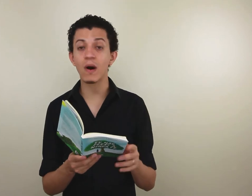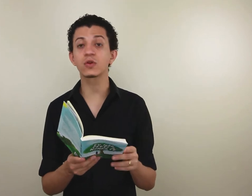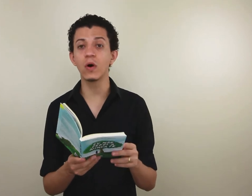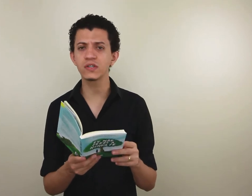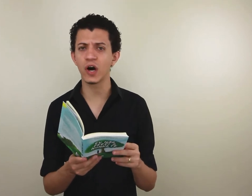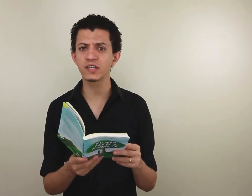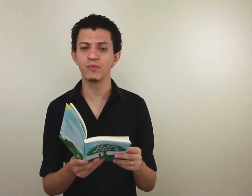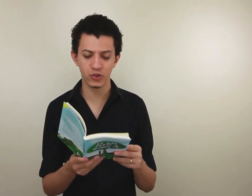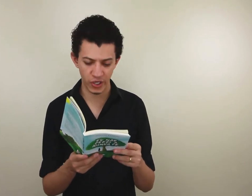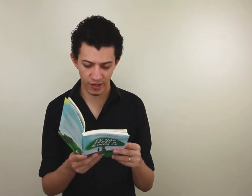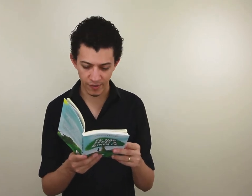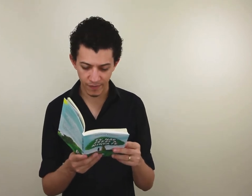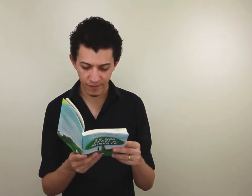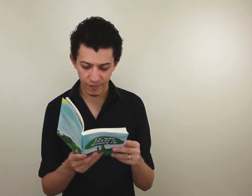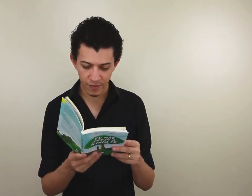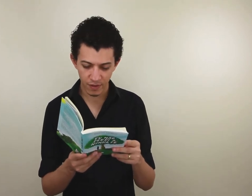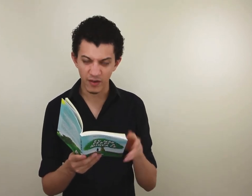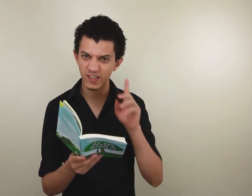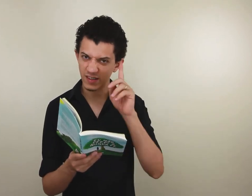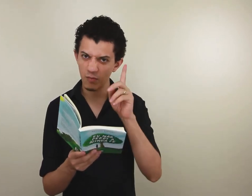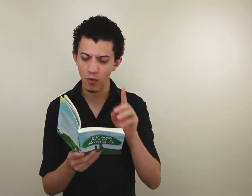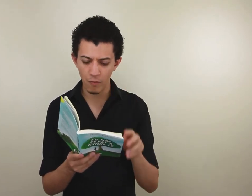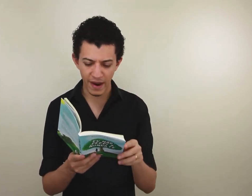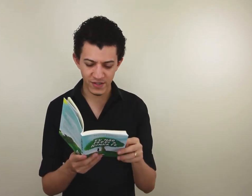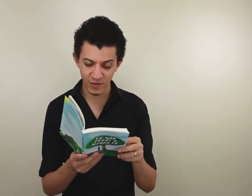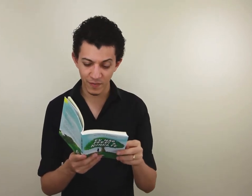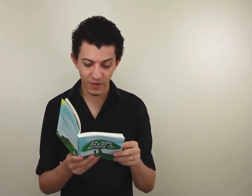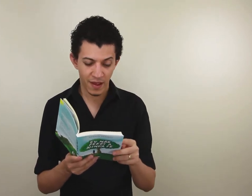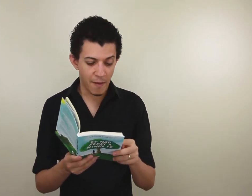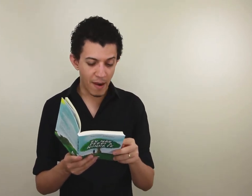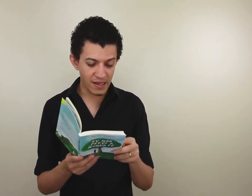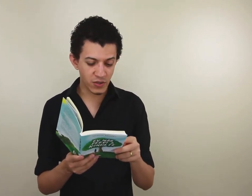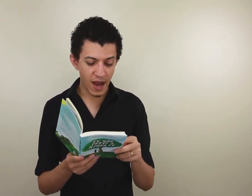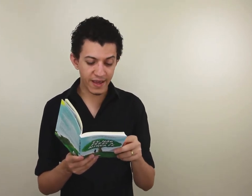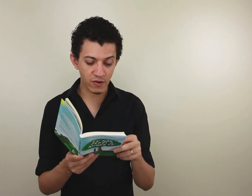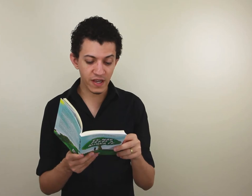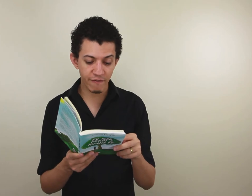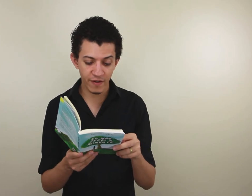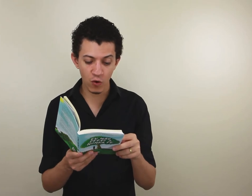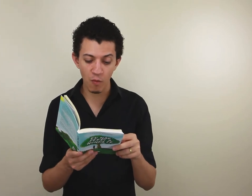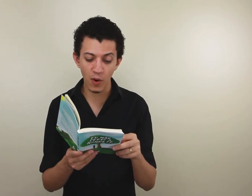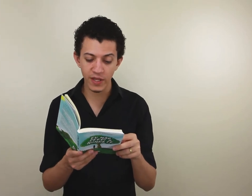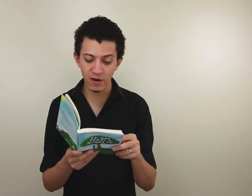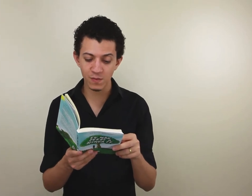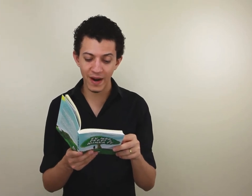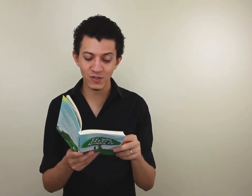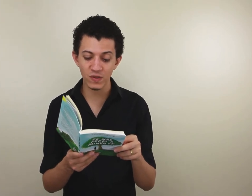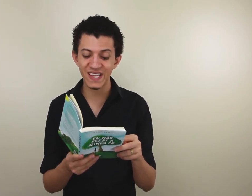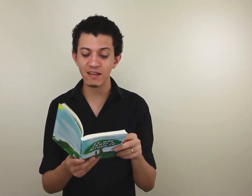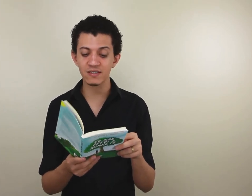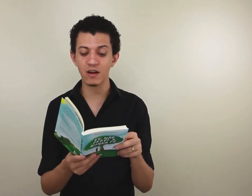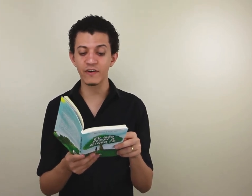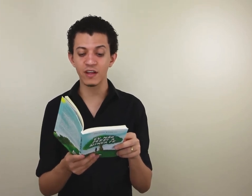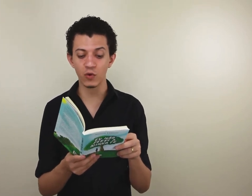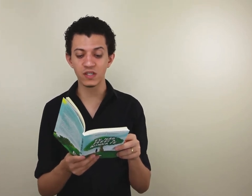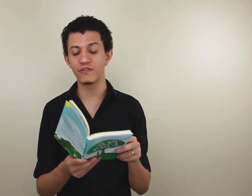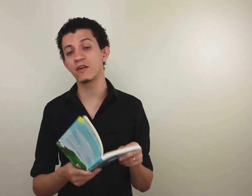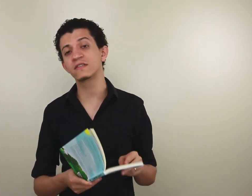14 horas por dia. Talvez até um pouco mais, viu? Madison e Raquel serviram como modelos para as 292 fotos